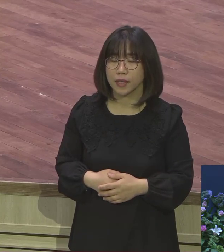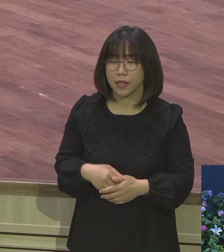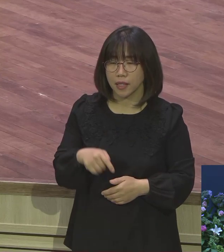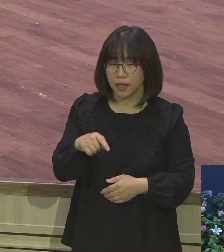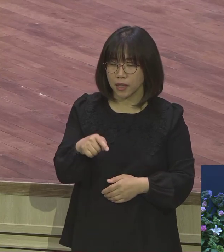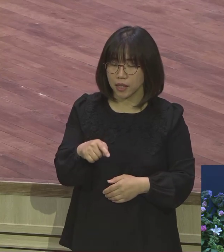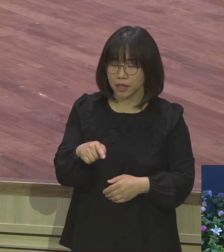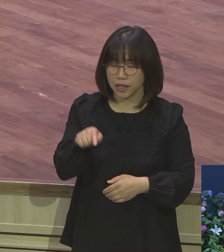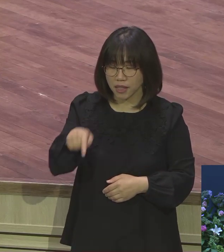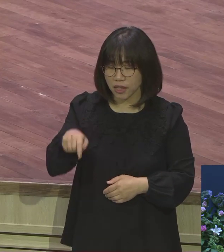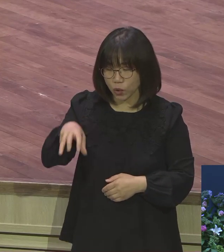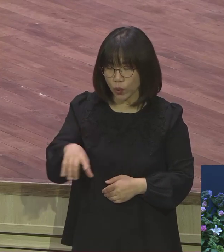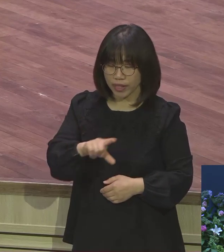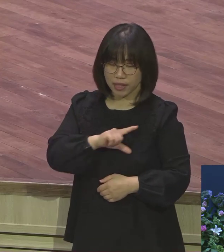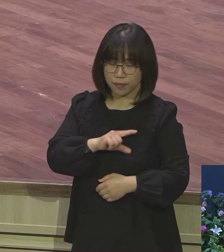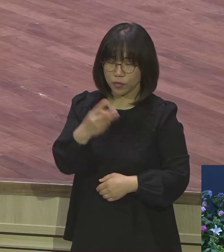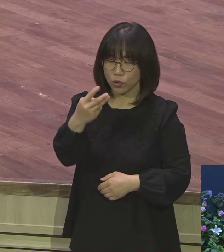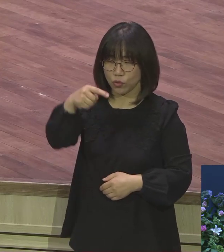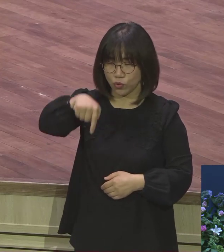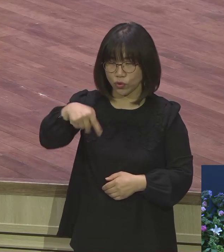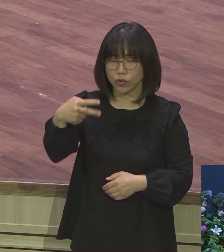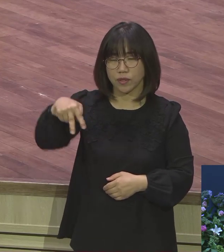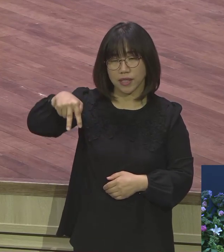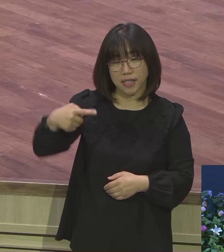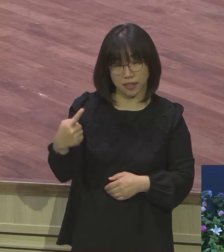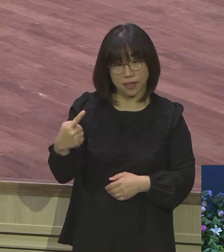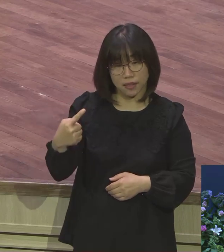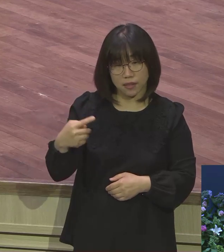루스라고 불르는 지역의 루스 원래는 루스예요.